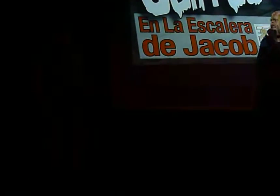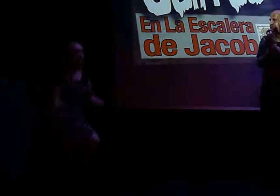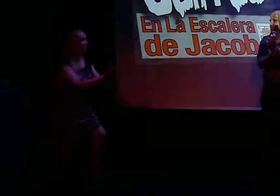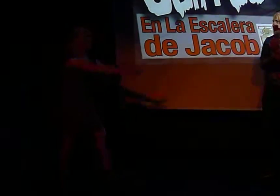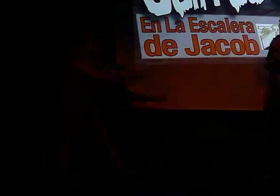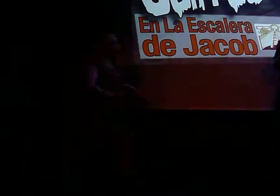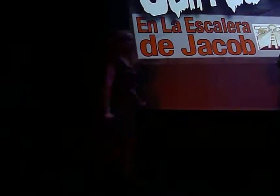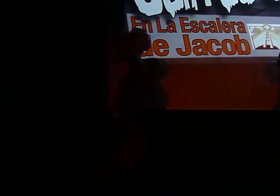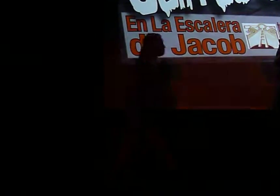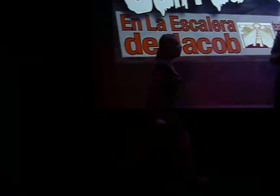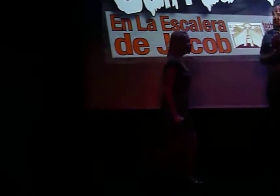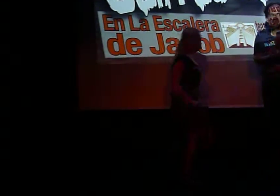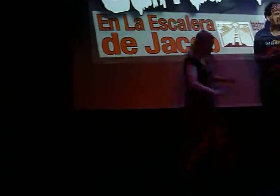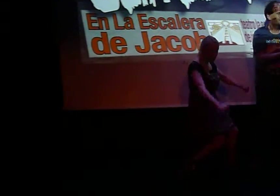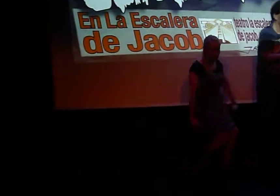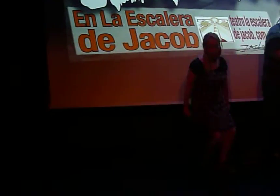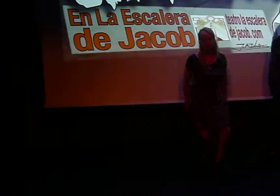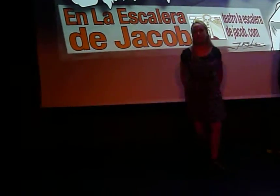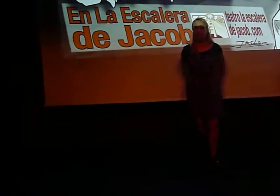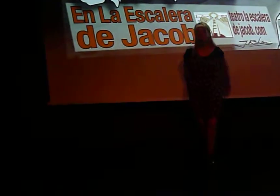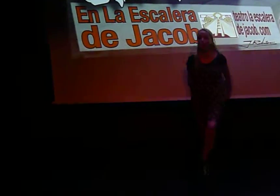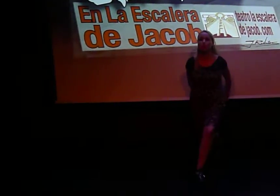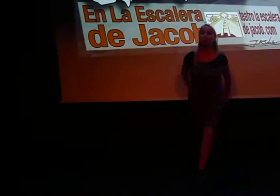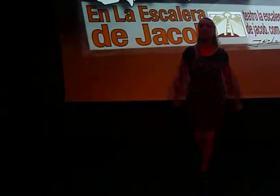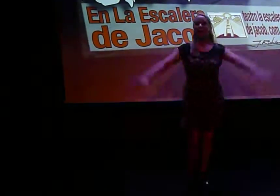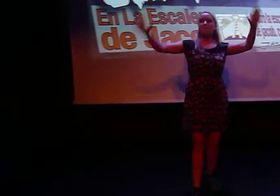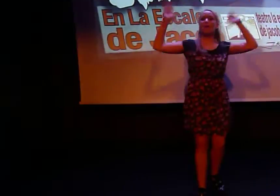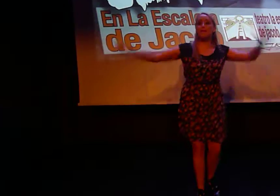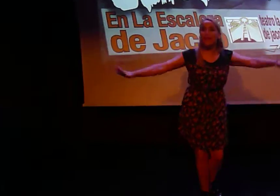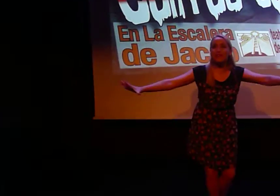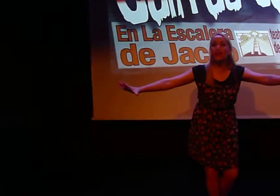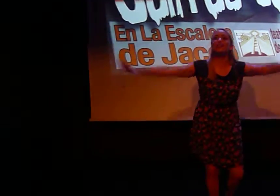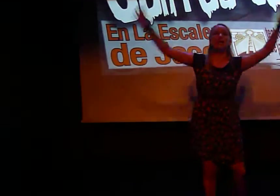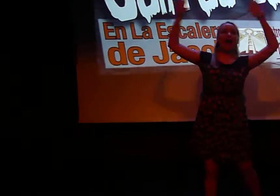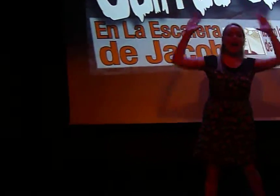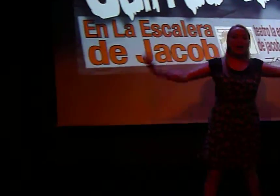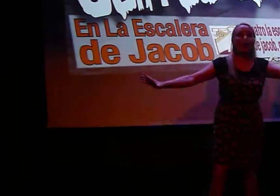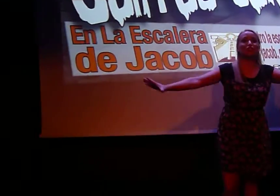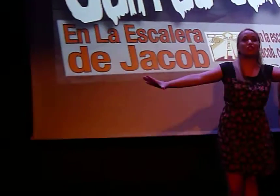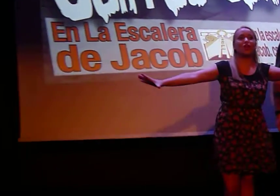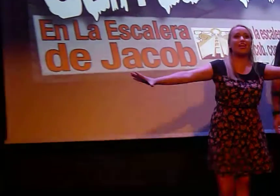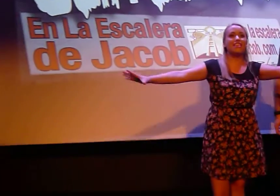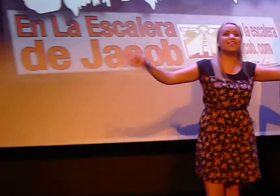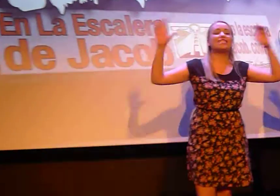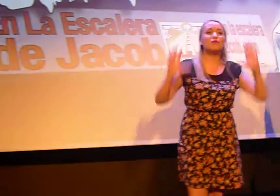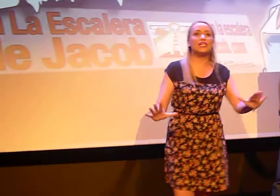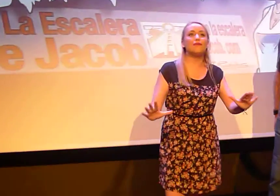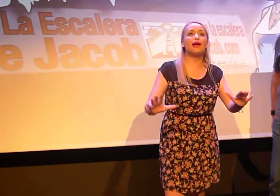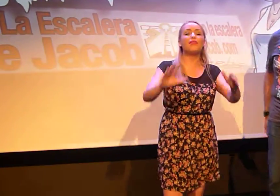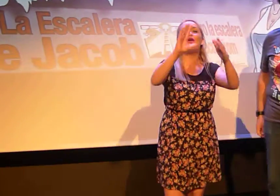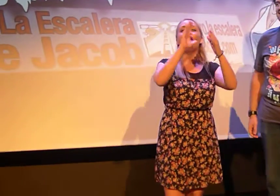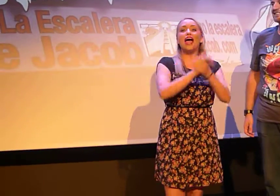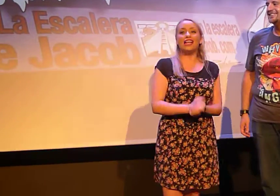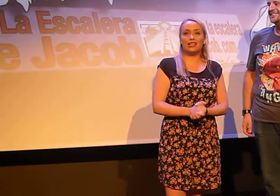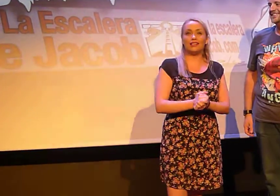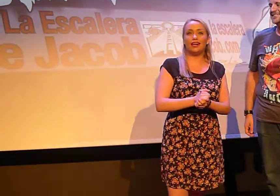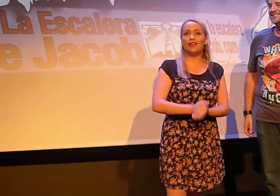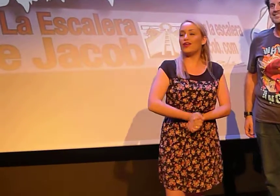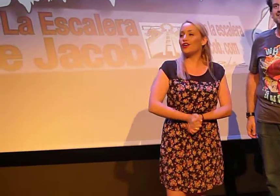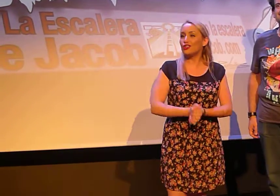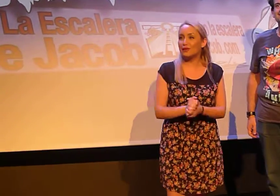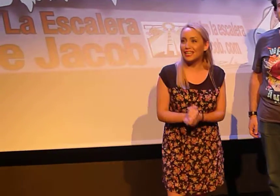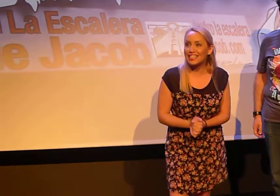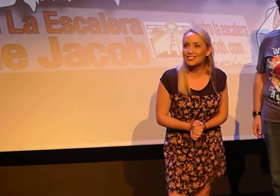Vale, bien. Vamos, vamos. Vamos ahí, que podemos. Bienvenidos a Cortos con Eñe. Estamos celebrando el